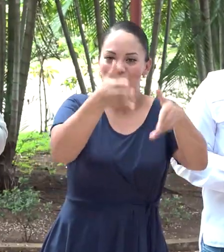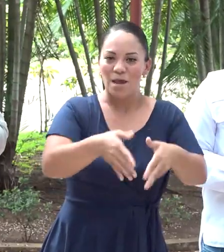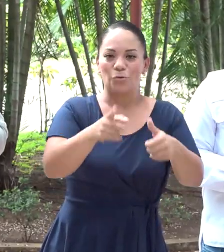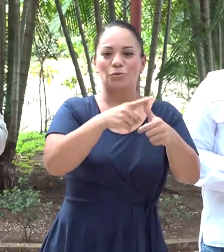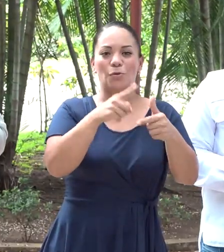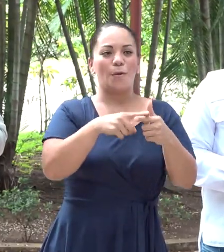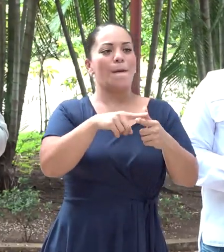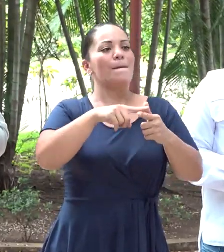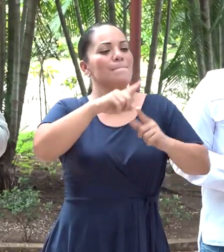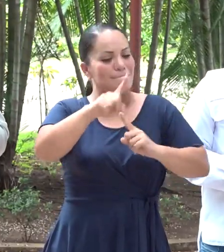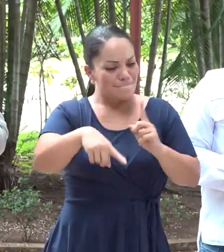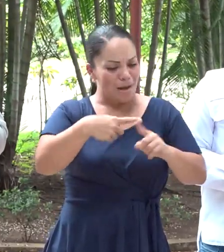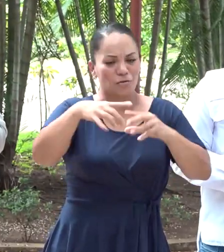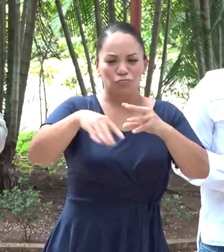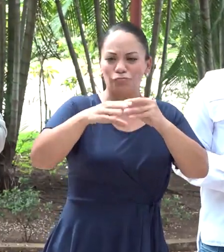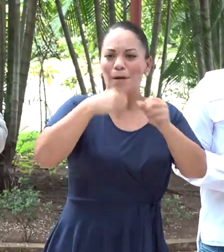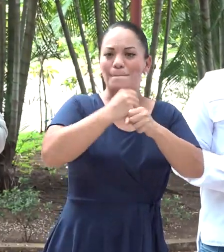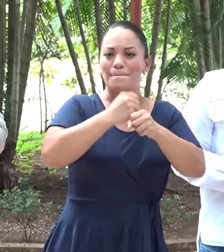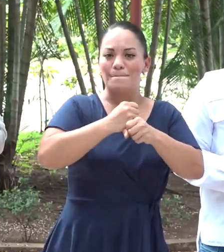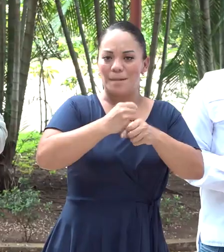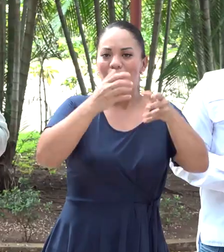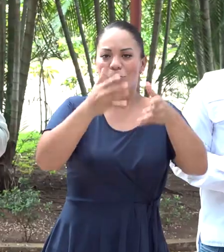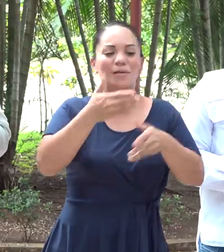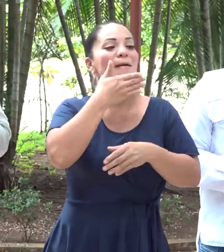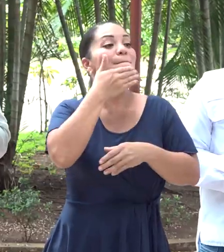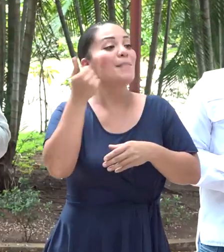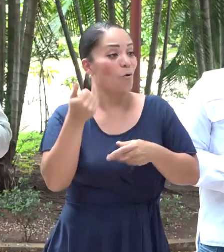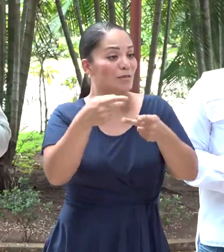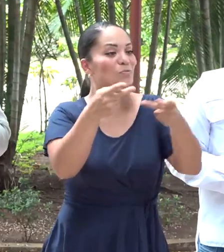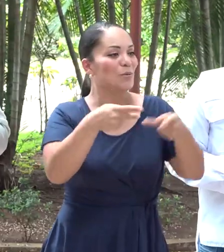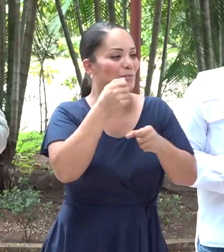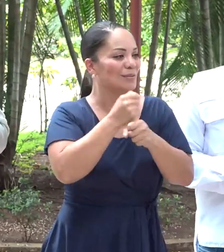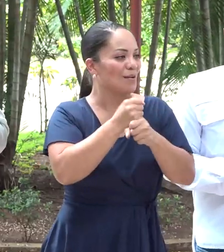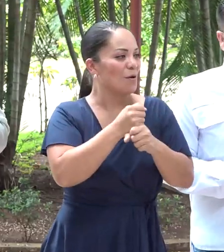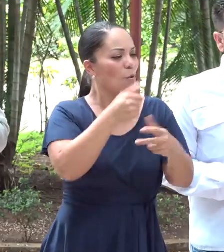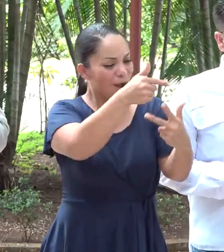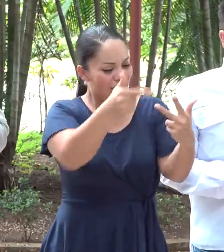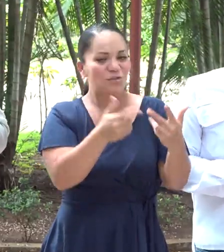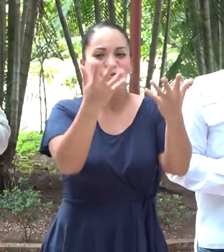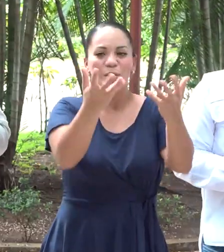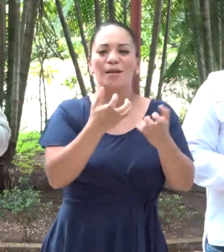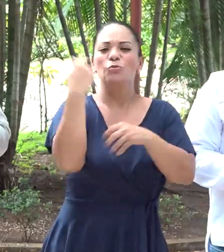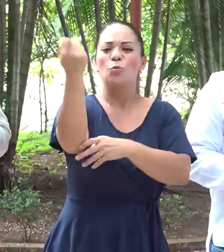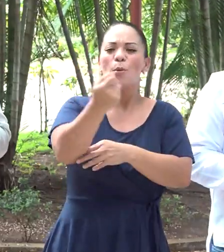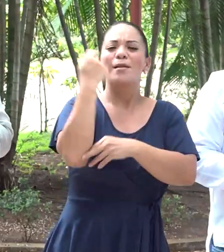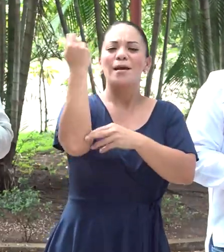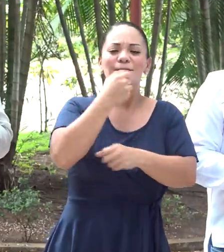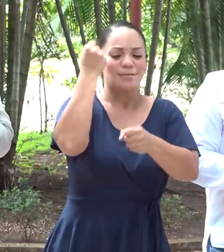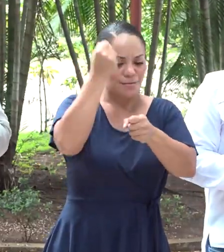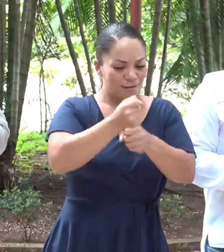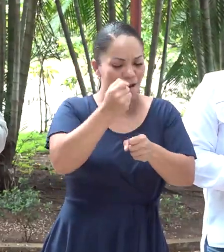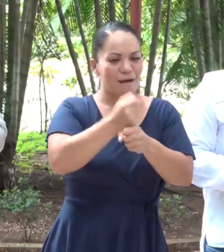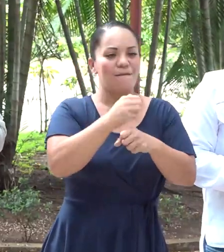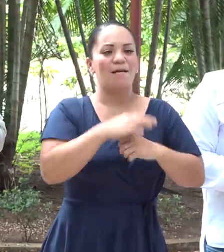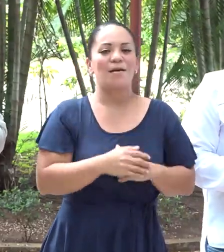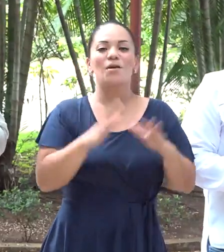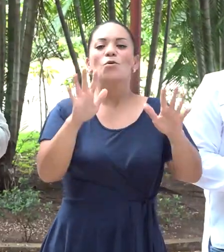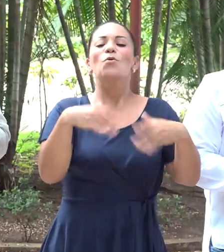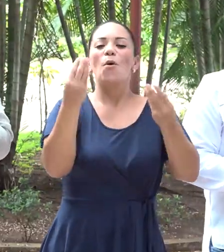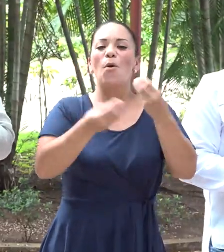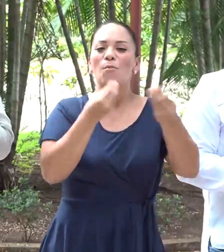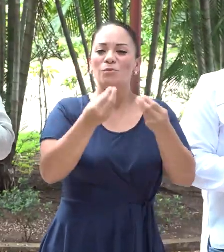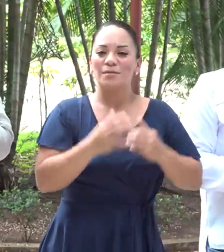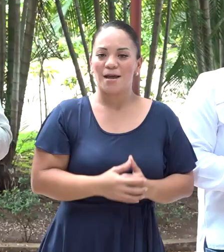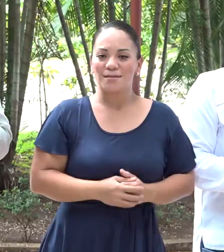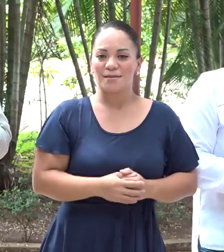más empleos y mejores empleos. Eso es lo que queremos, que Guanacaste trabaje. ¿Cómo se hace